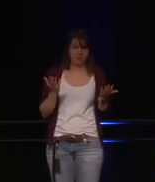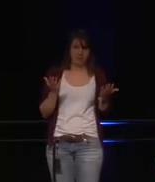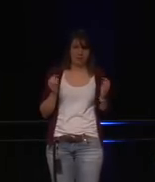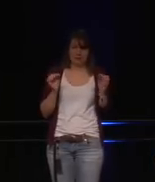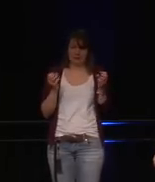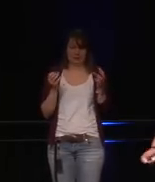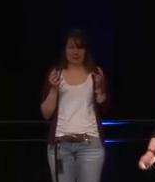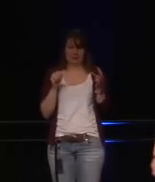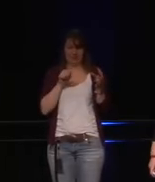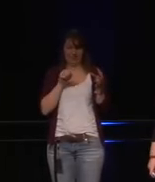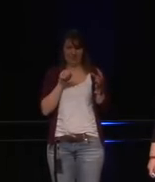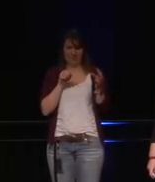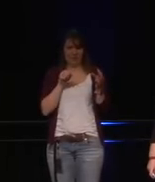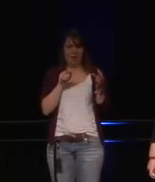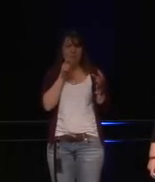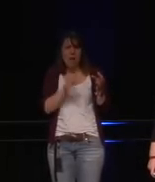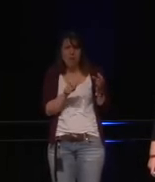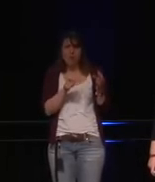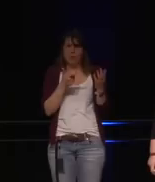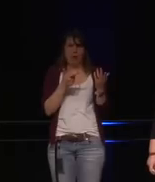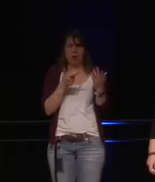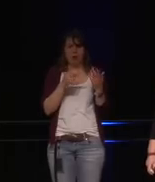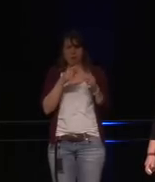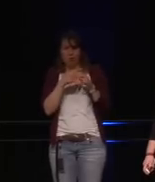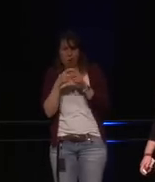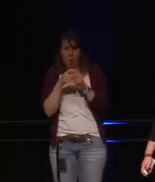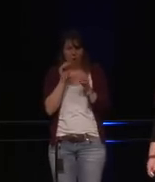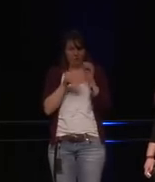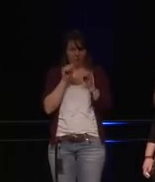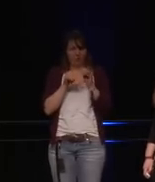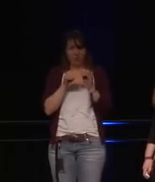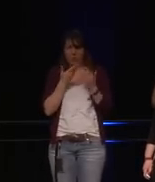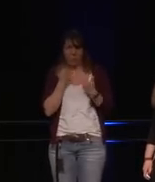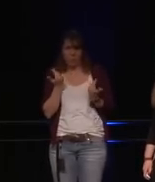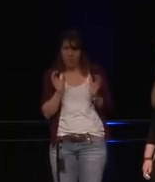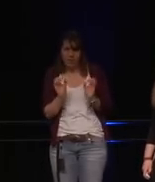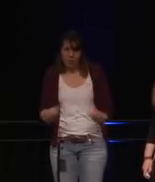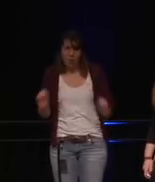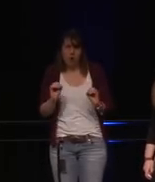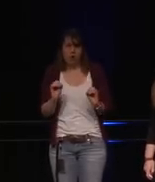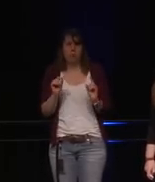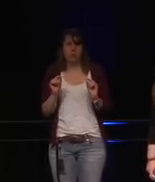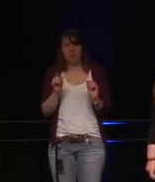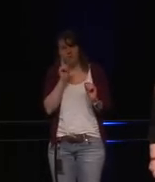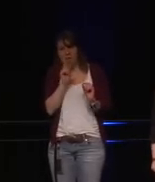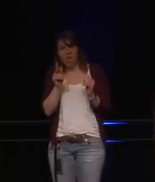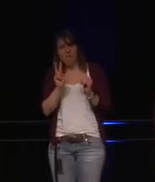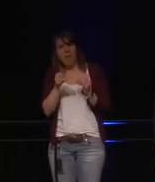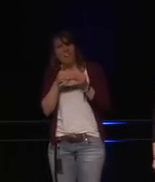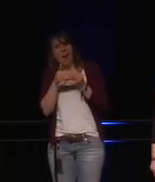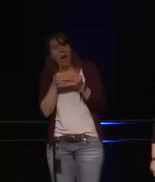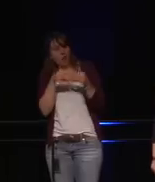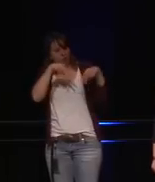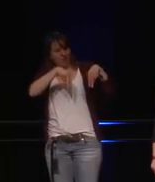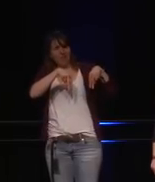Und diese Bluetooth-Verbindungen sind nicht durch irgendeine Form von Passwort oder PIN gesichert. Das heißt, irgendjemand,